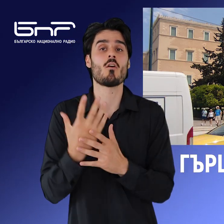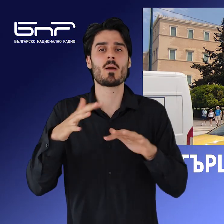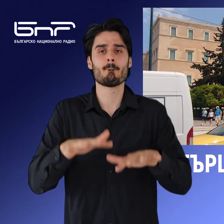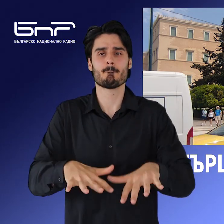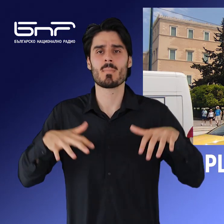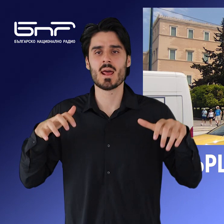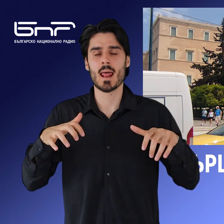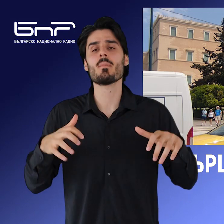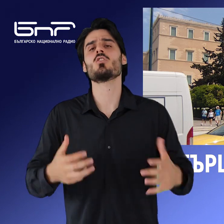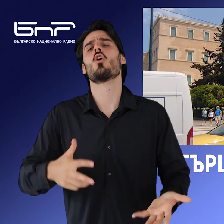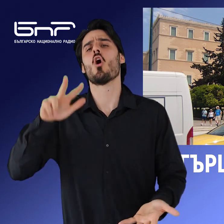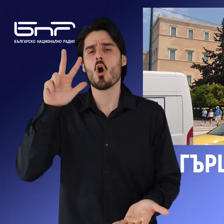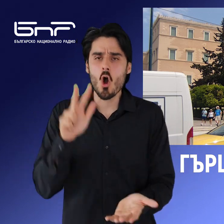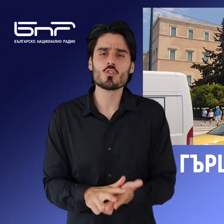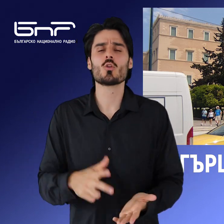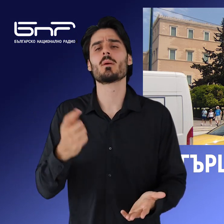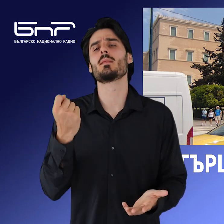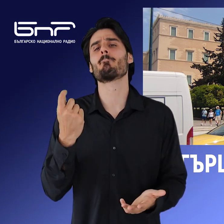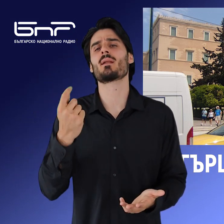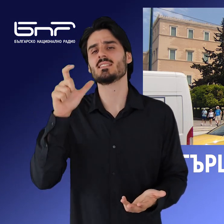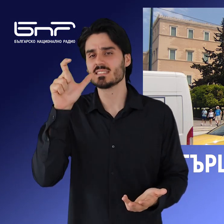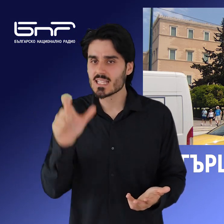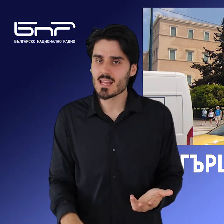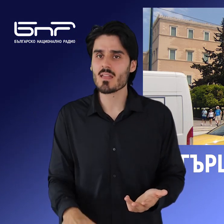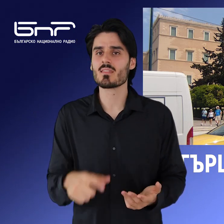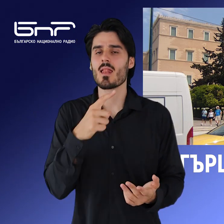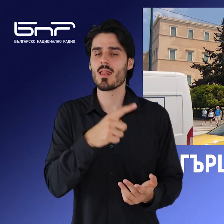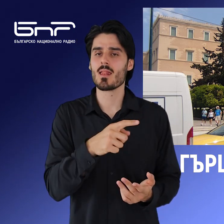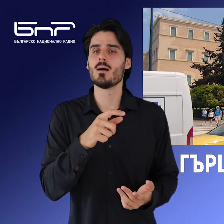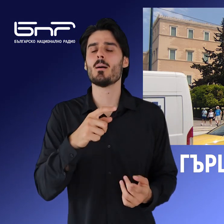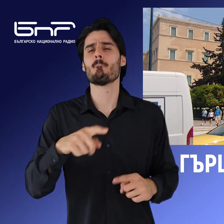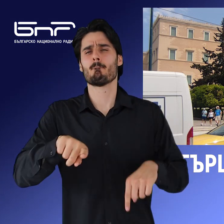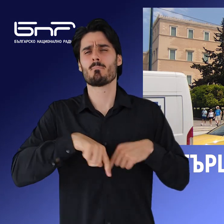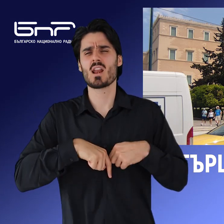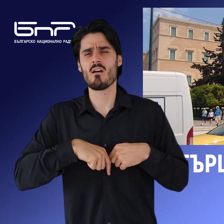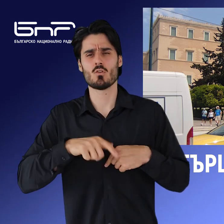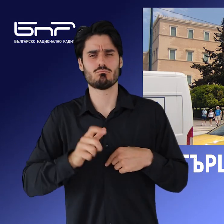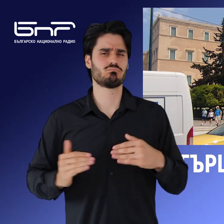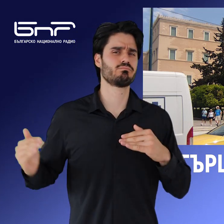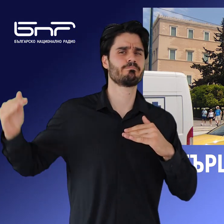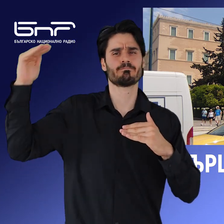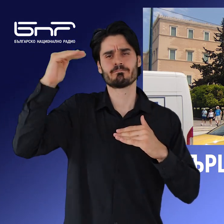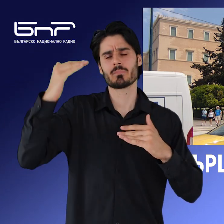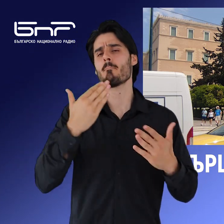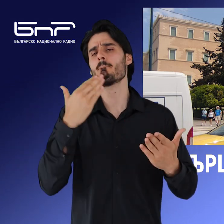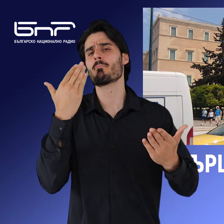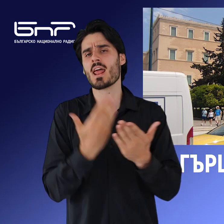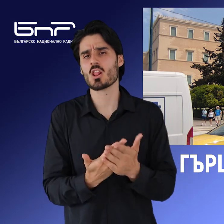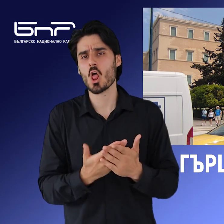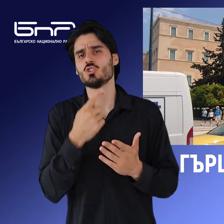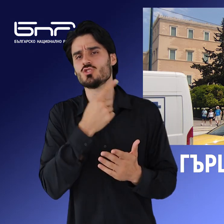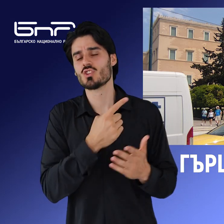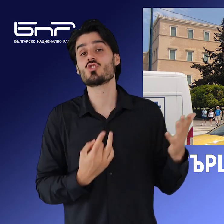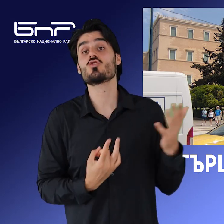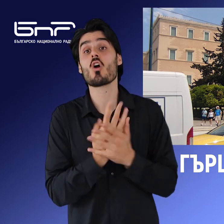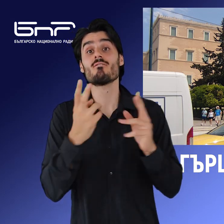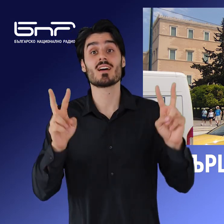кандидатурата за председател на парламента на професора по право Коста Стасулас, предложен от управляваща за нова демокрация.